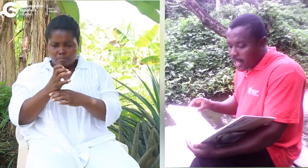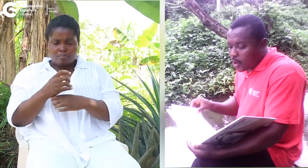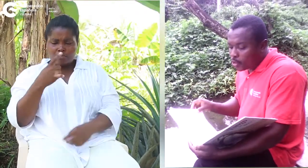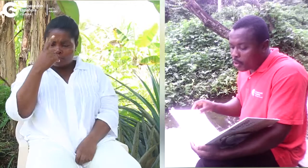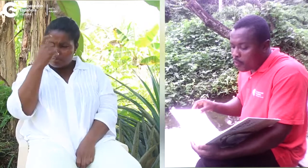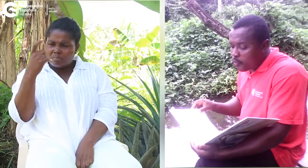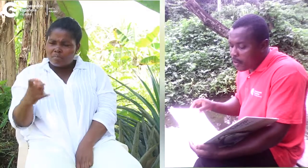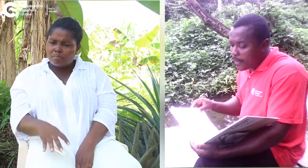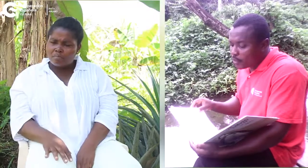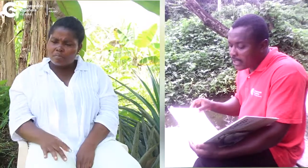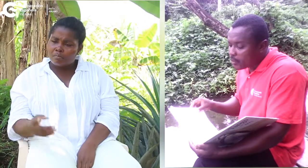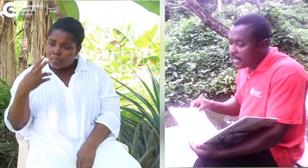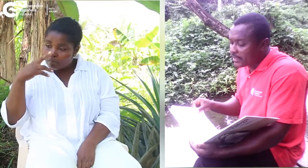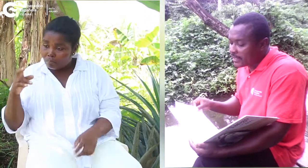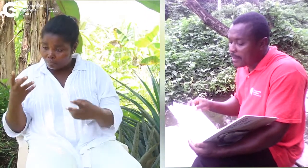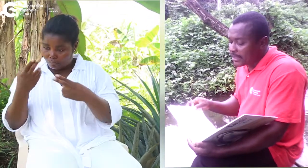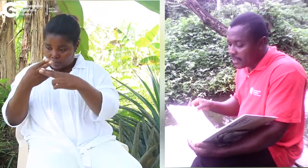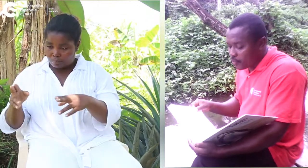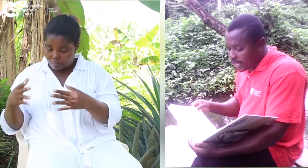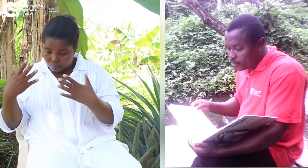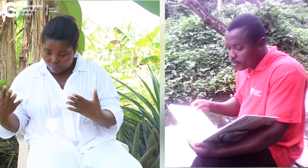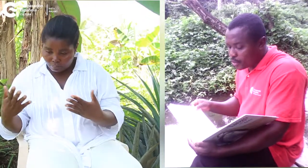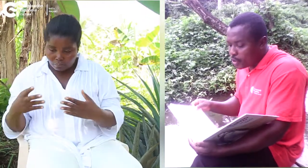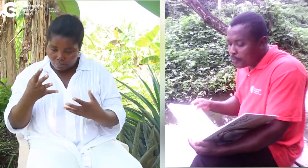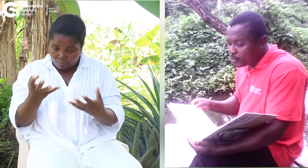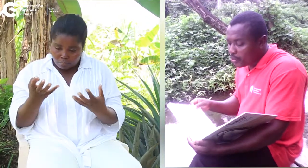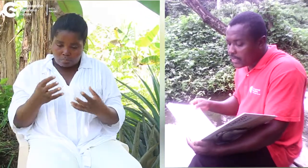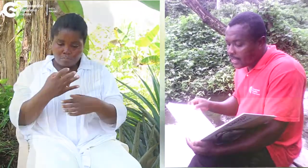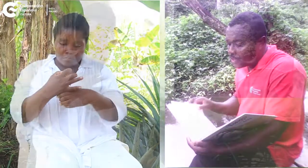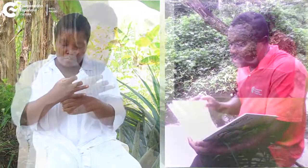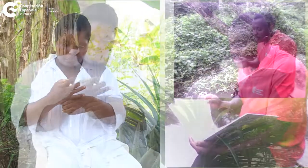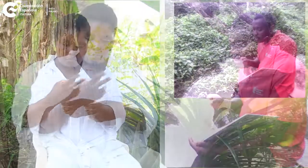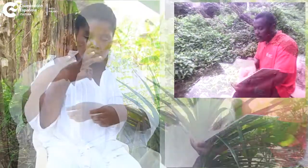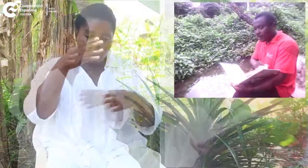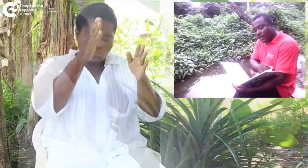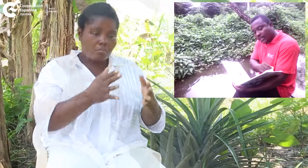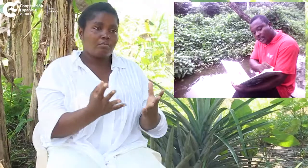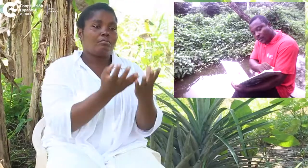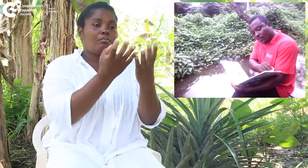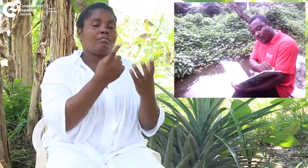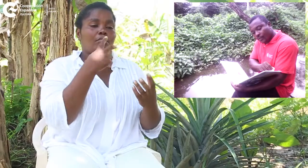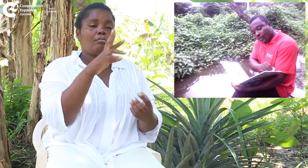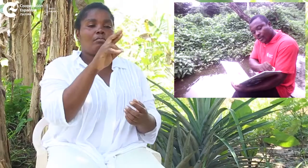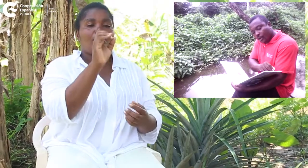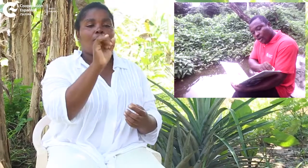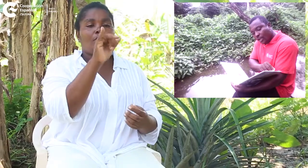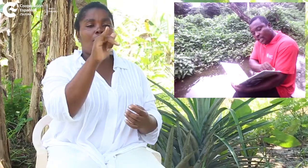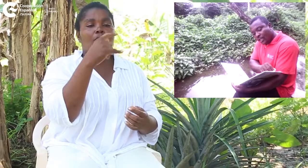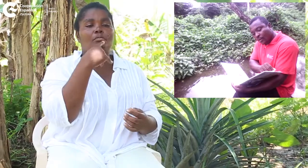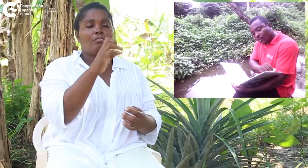Encontró un huevo abandonado que necesitaba hacer cuidado y lo puso en el nido de Roy y Silo. Roy y Silo